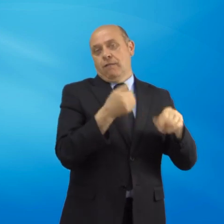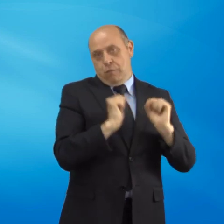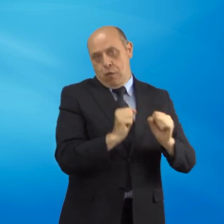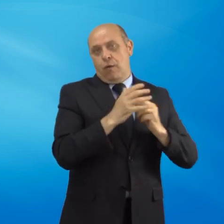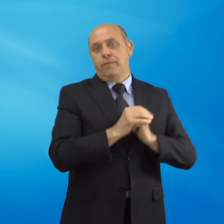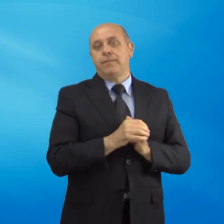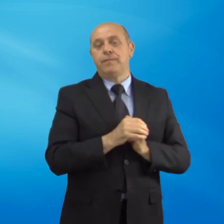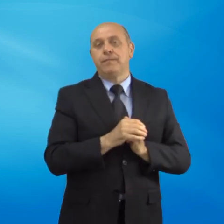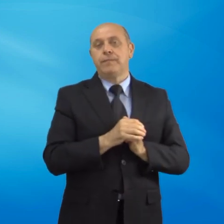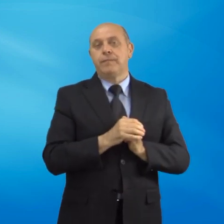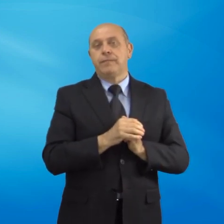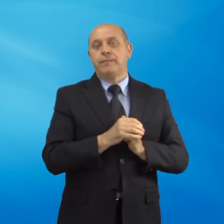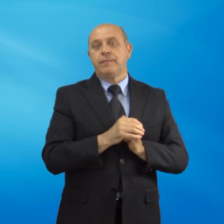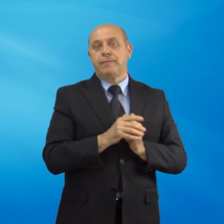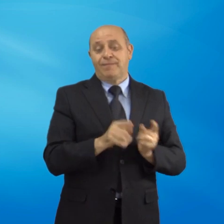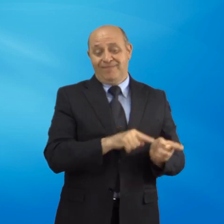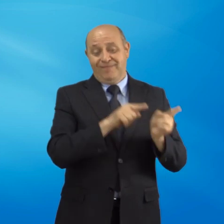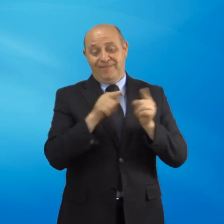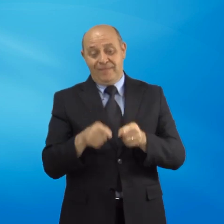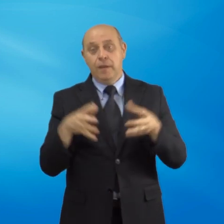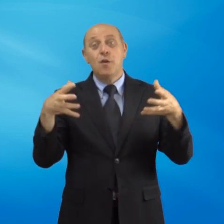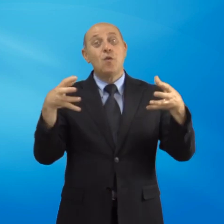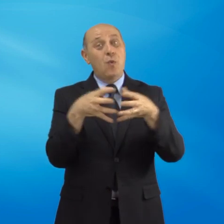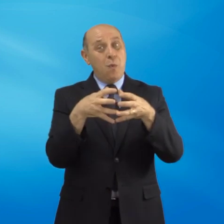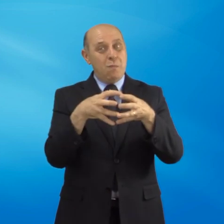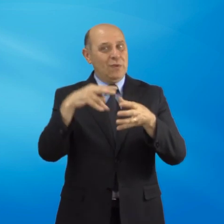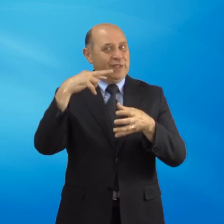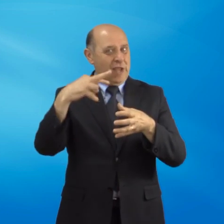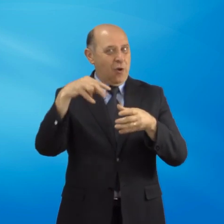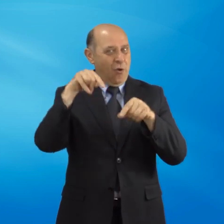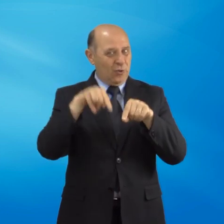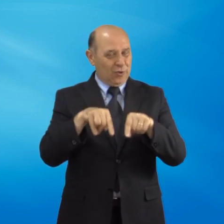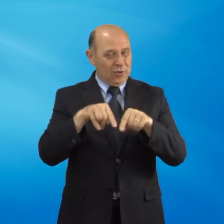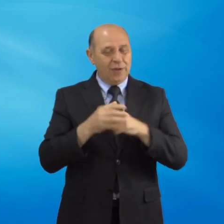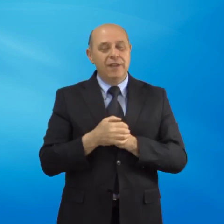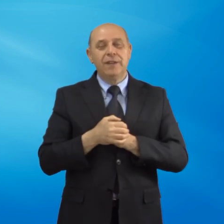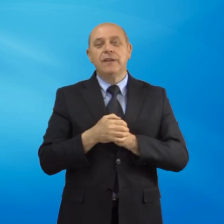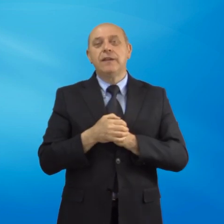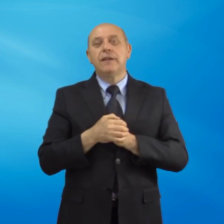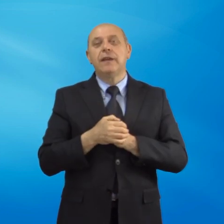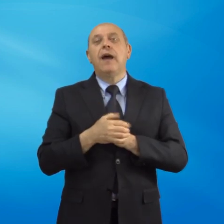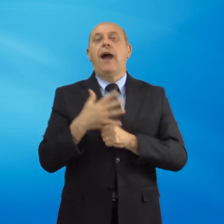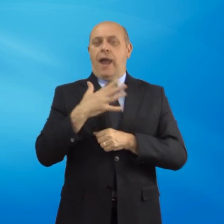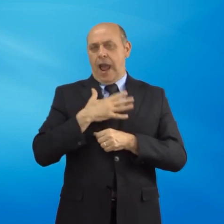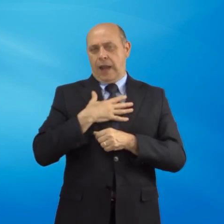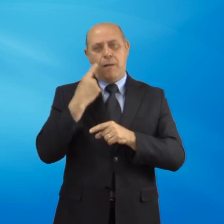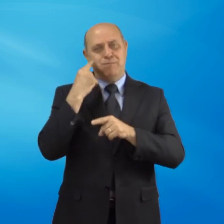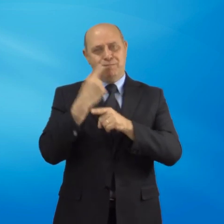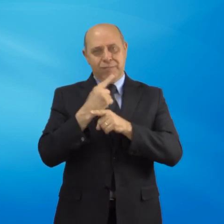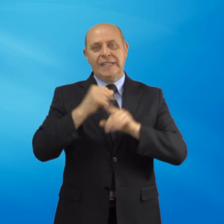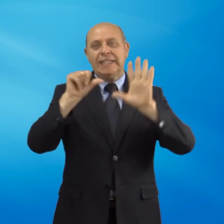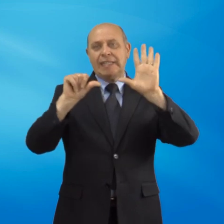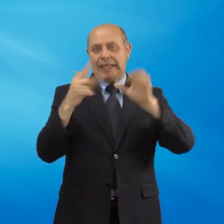Il secondo gruppo sono i lavoratori con età anagrafica minima di 63 anni,